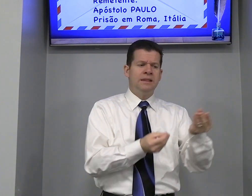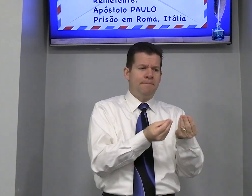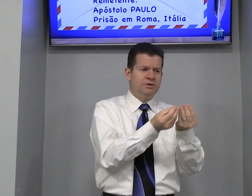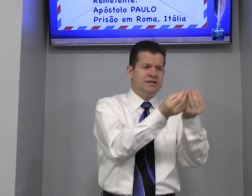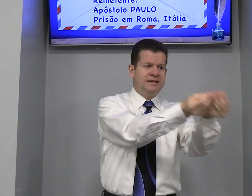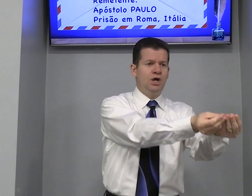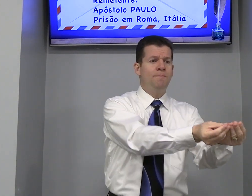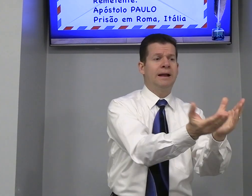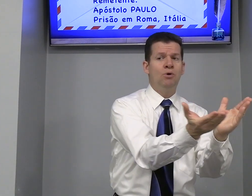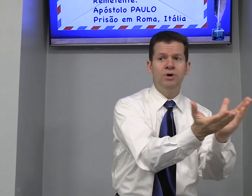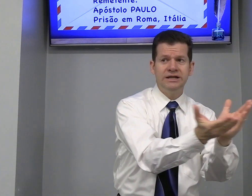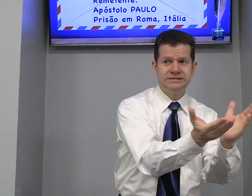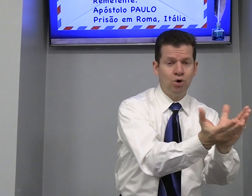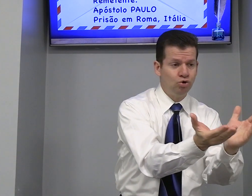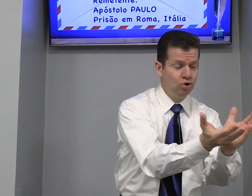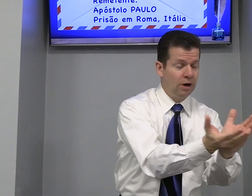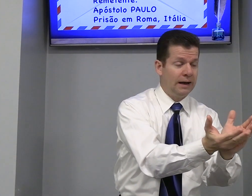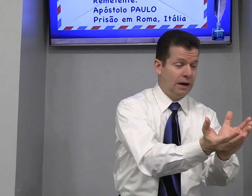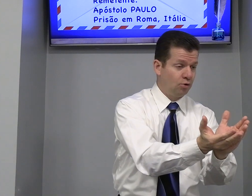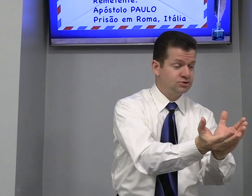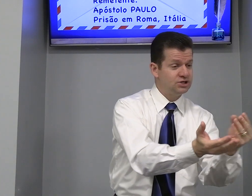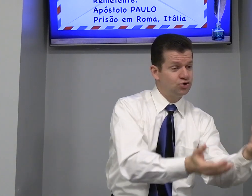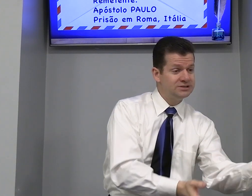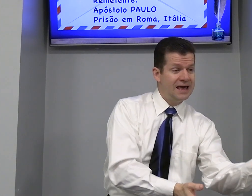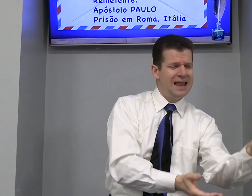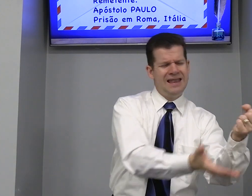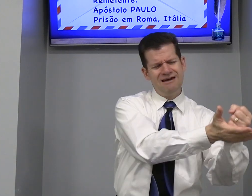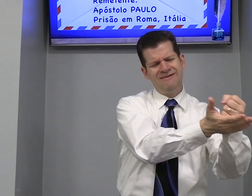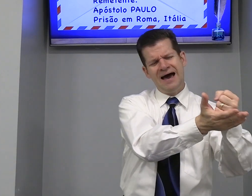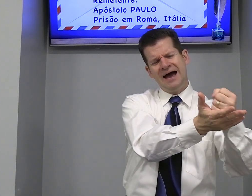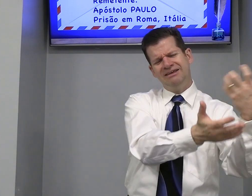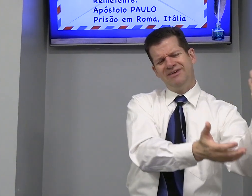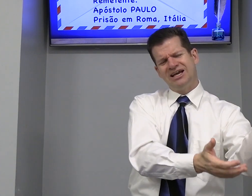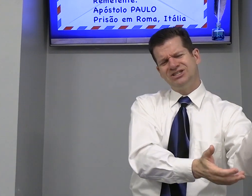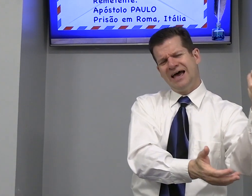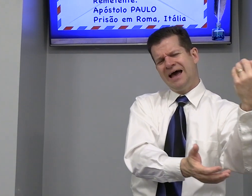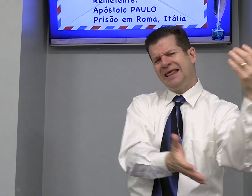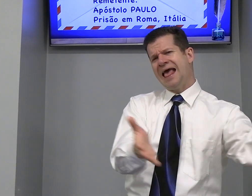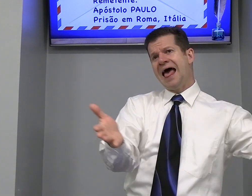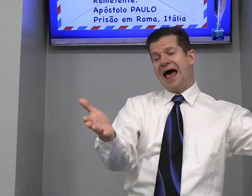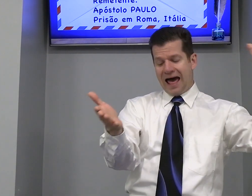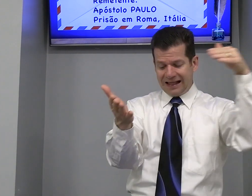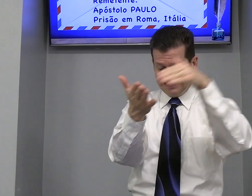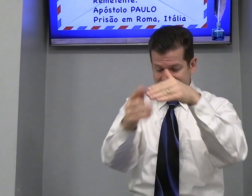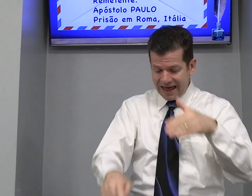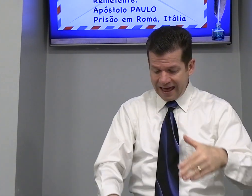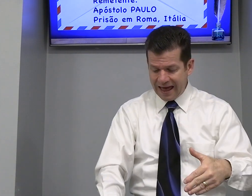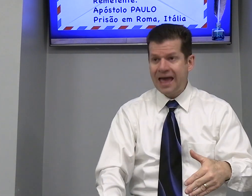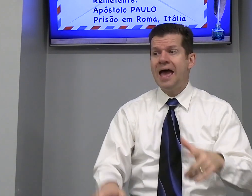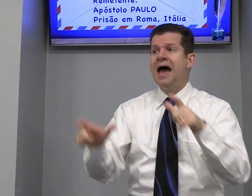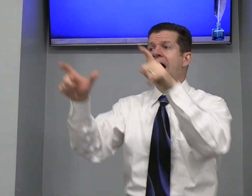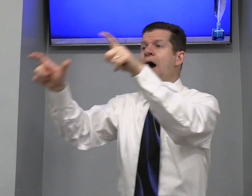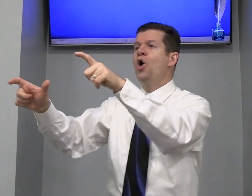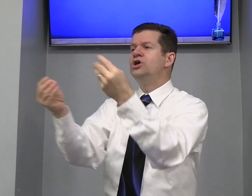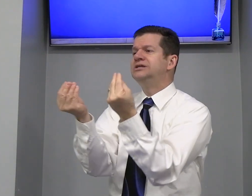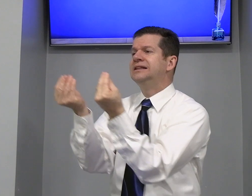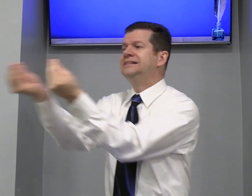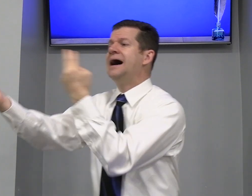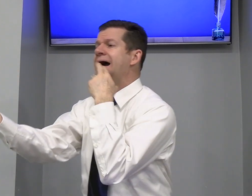depois ele deu para alguns cristãos levar e viajar até aonde? Da